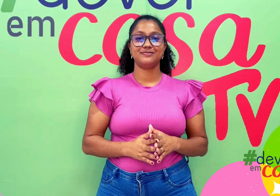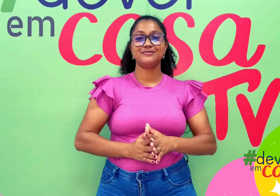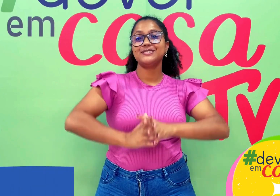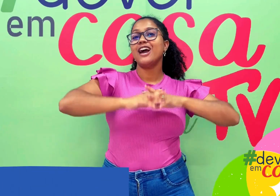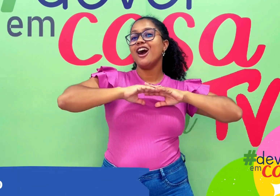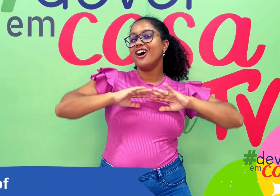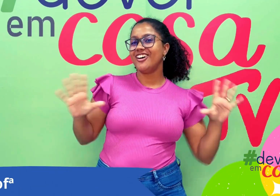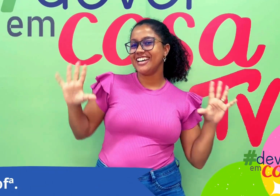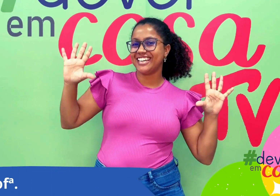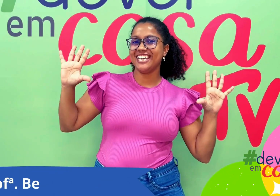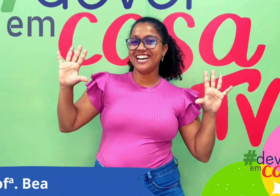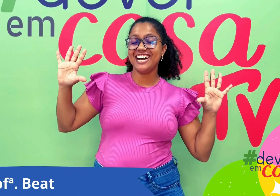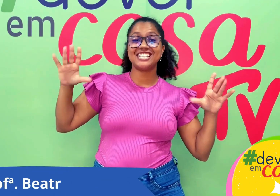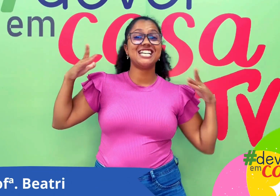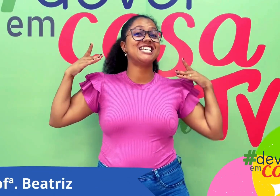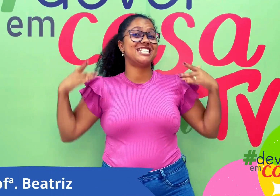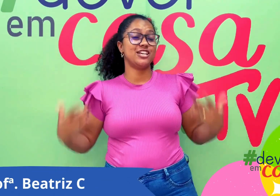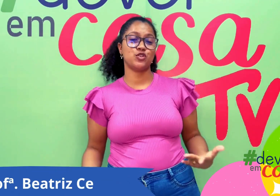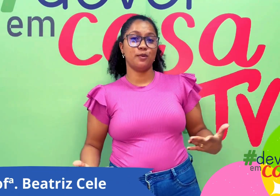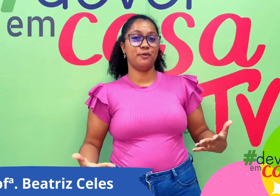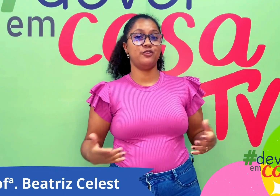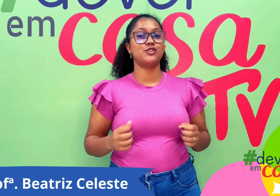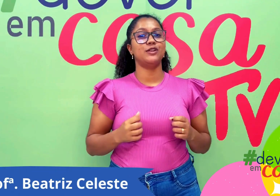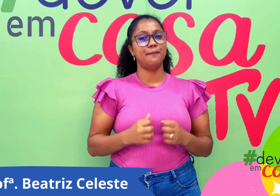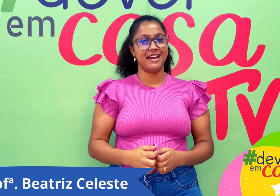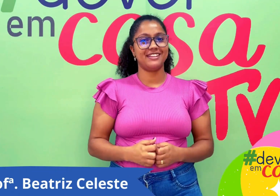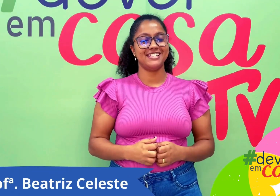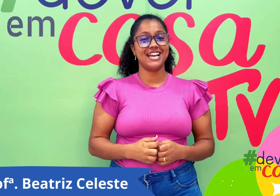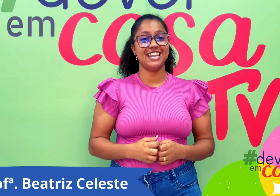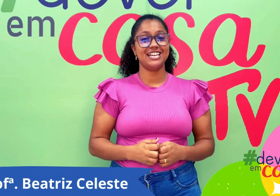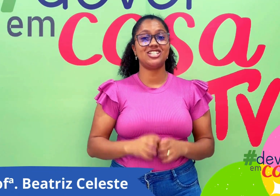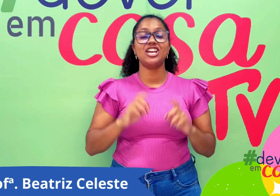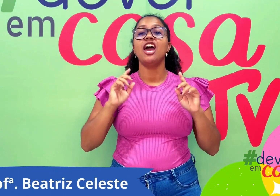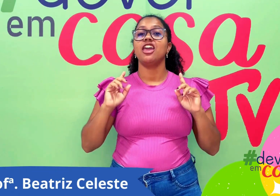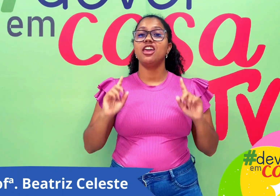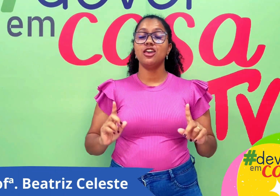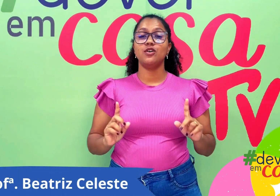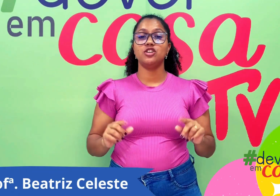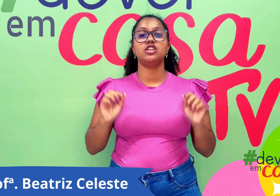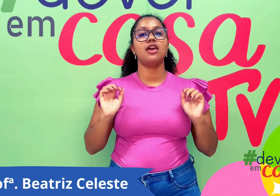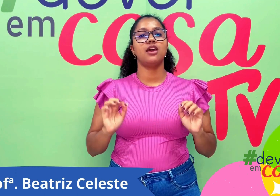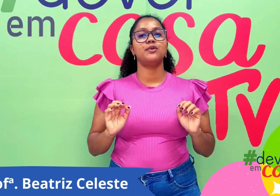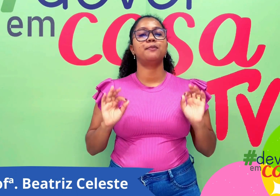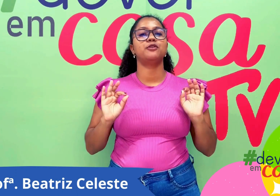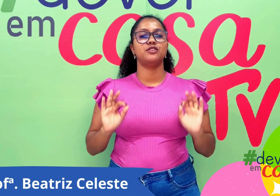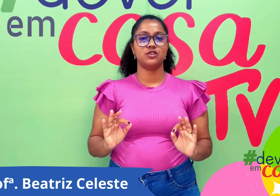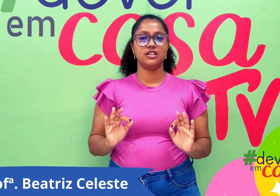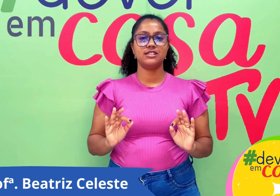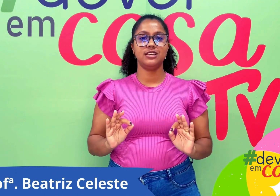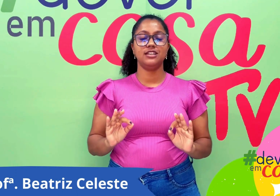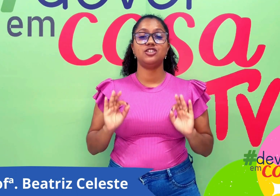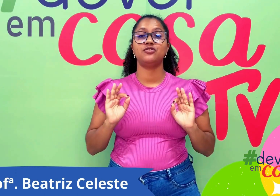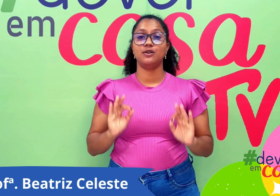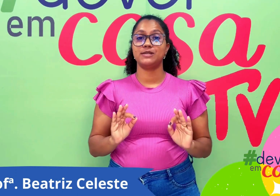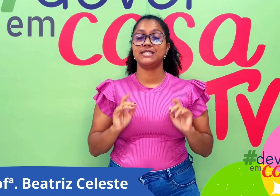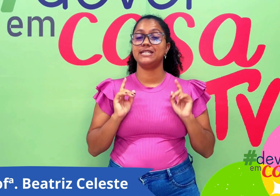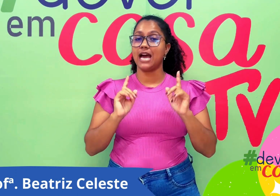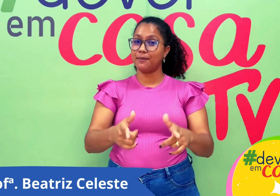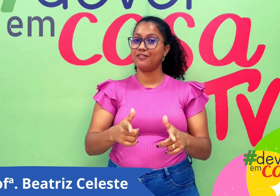Oi, crianças! Eu sou a professora Beatriz Celeste e hoje eu e a professora Cindy vamos ensinar para